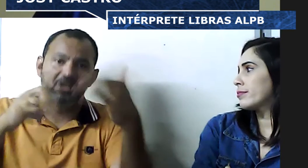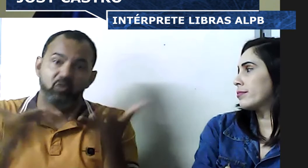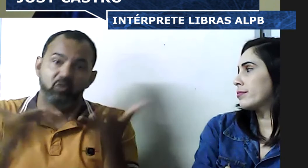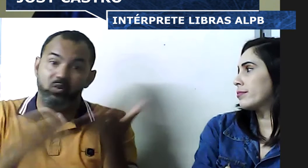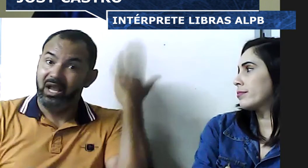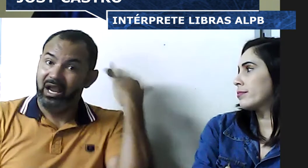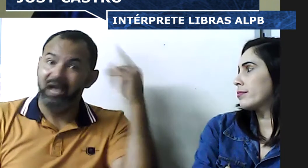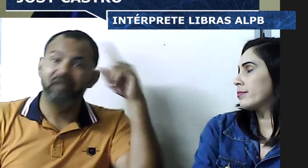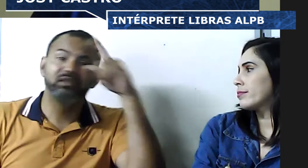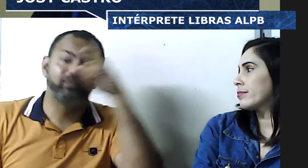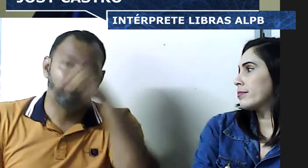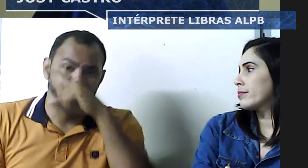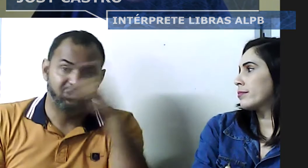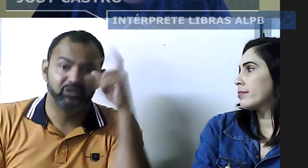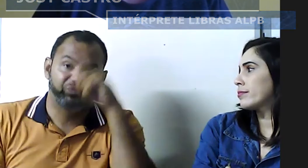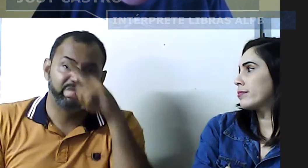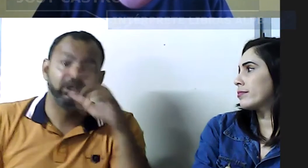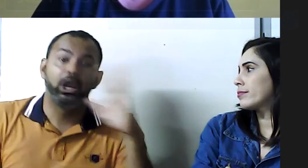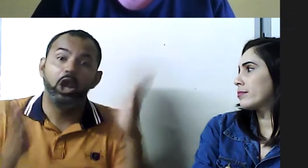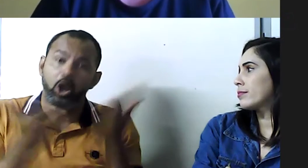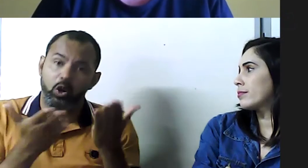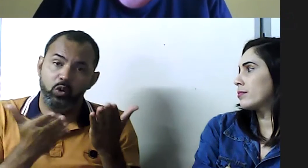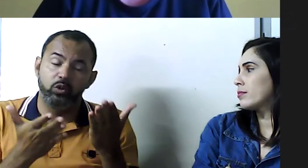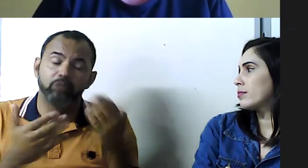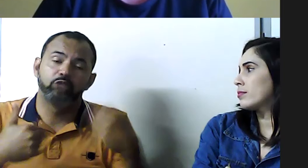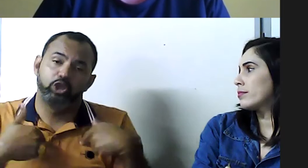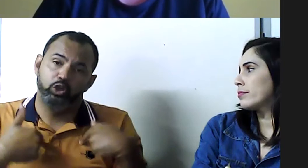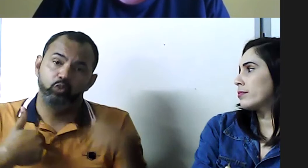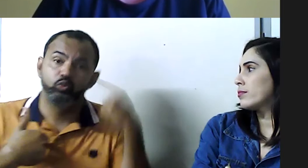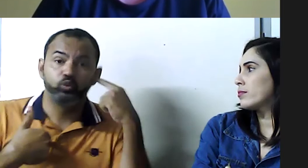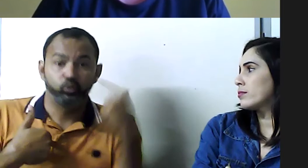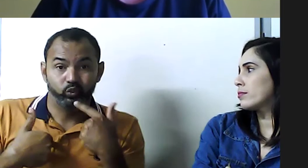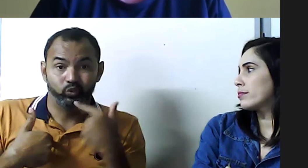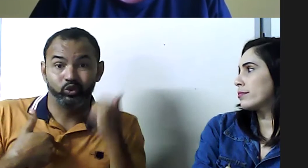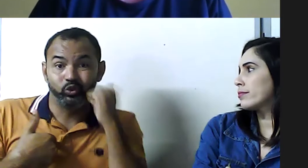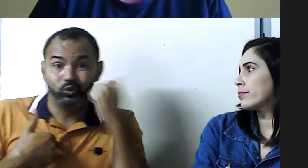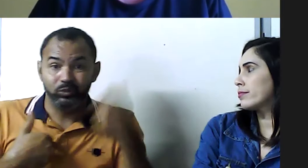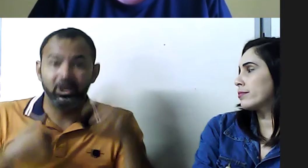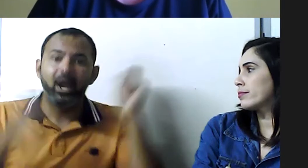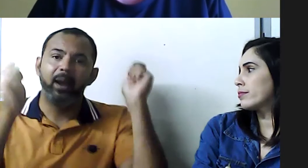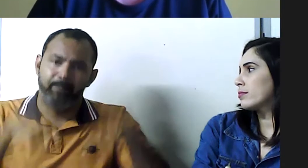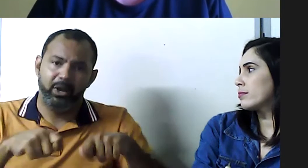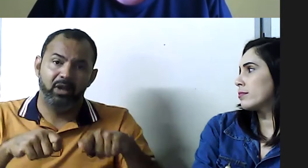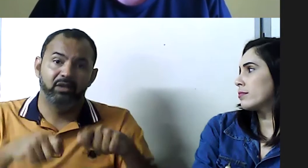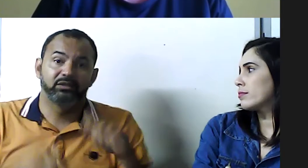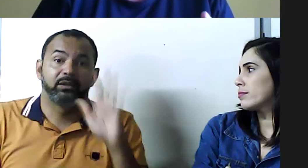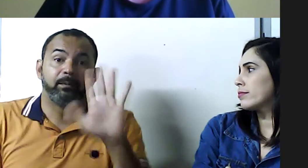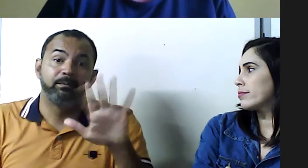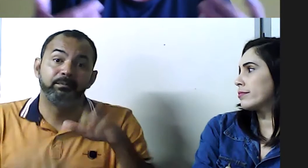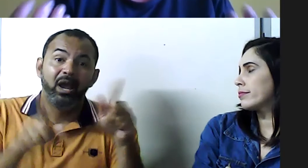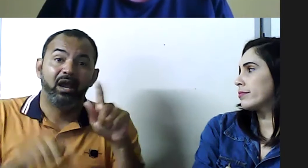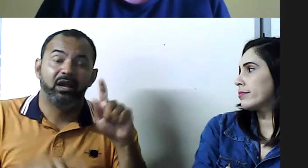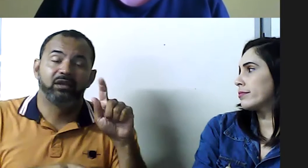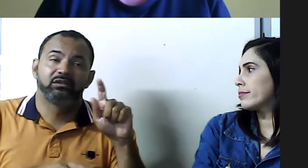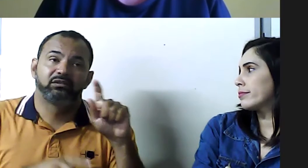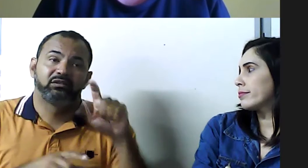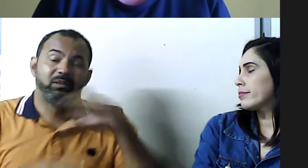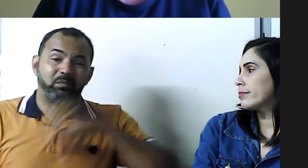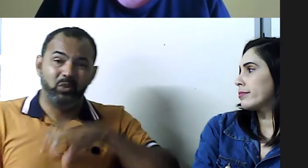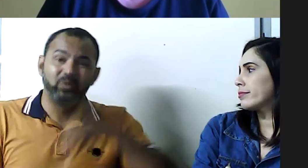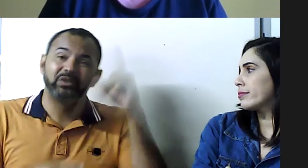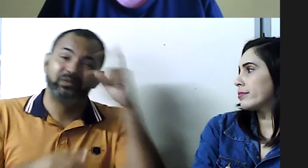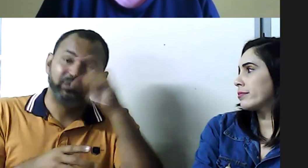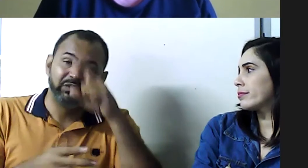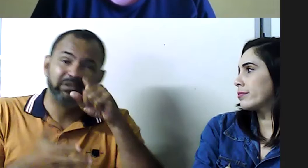tem a prova acessível, então eles conseguem realmente competir com a pessoa